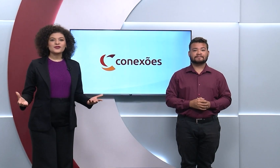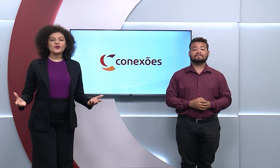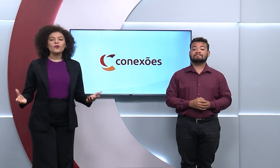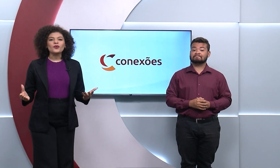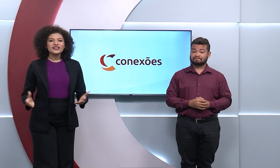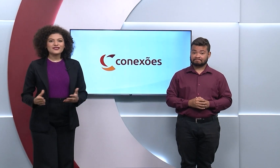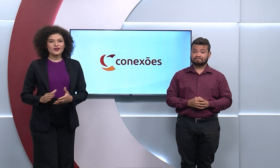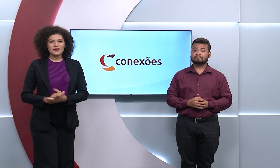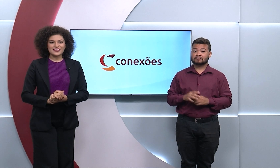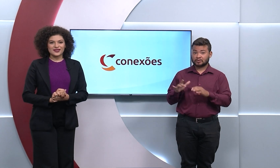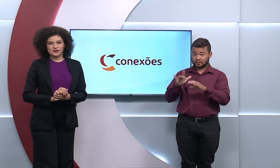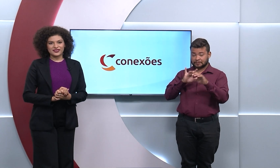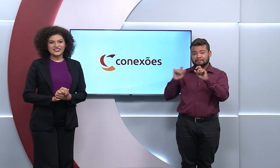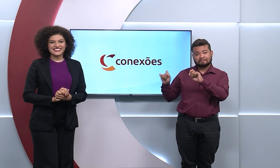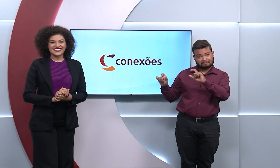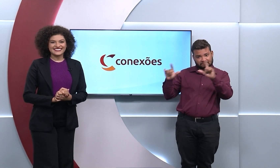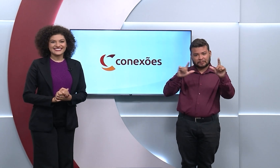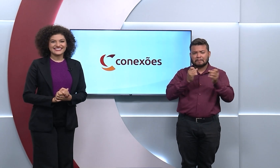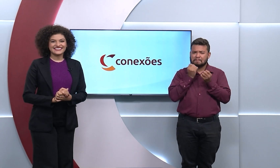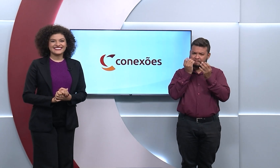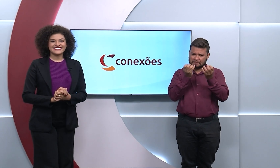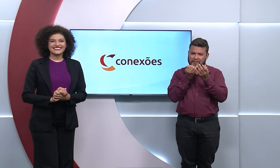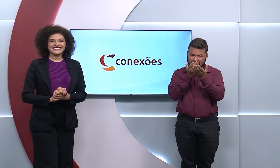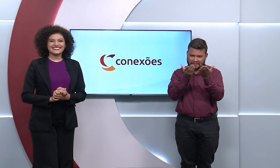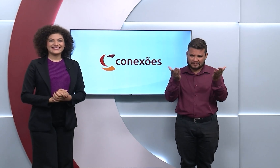Voltamos com muita informação para você.